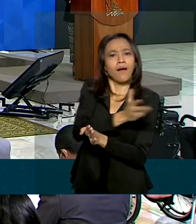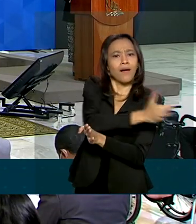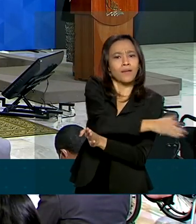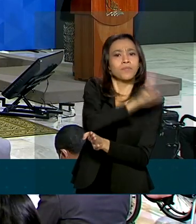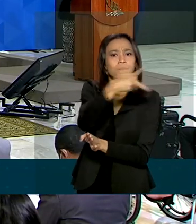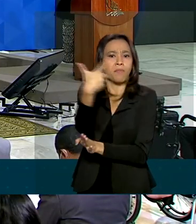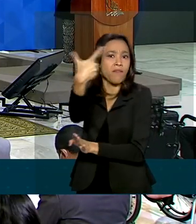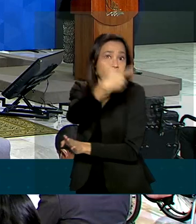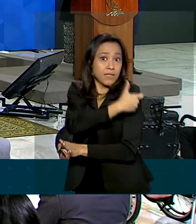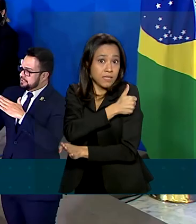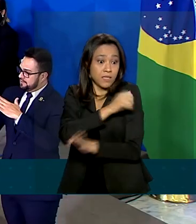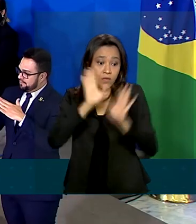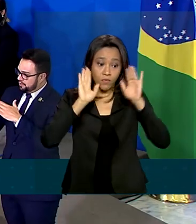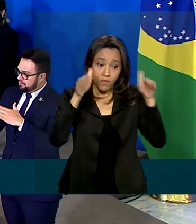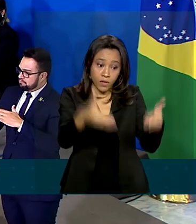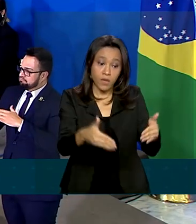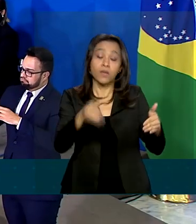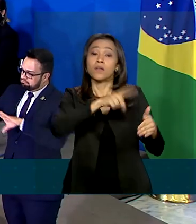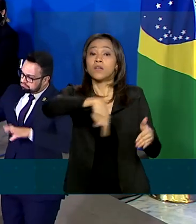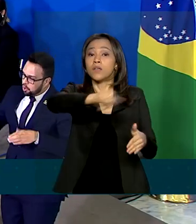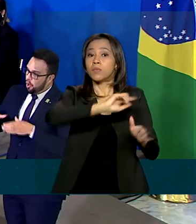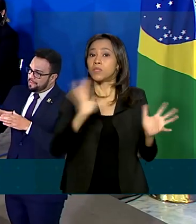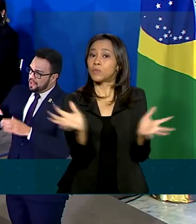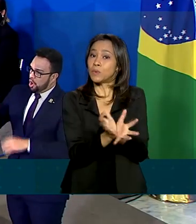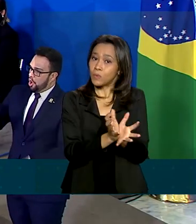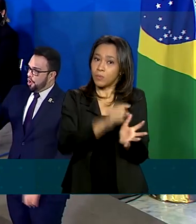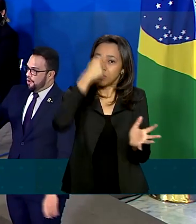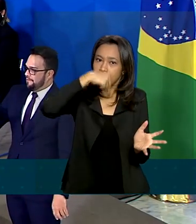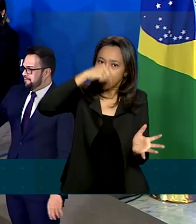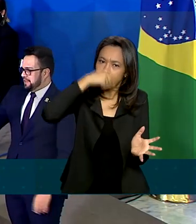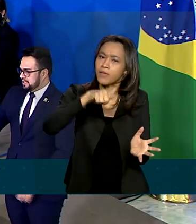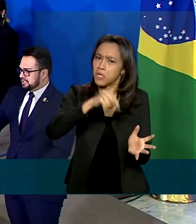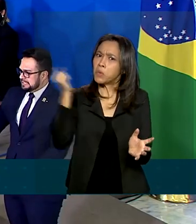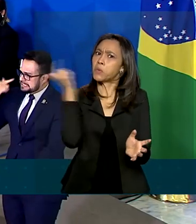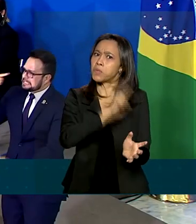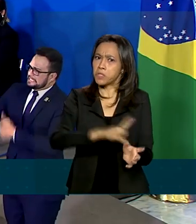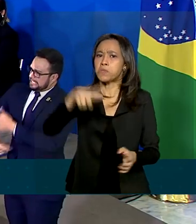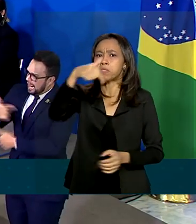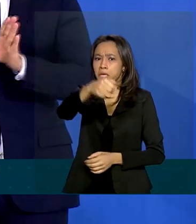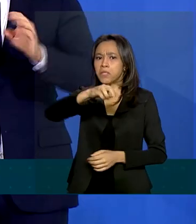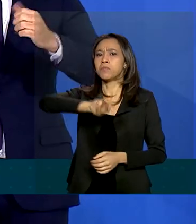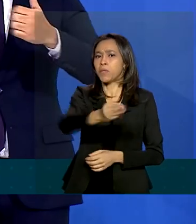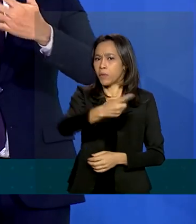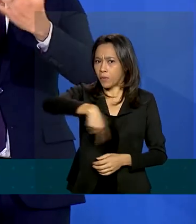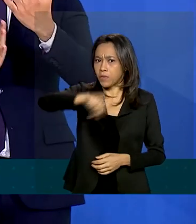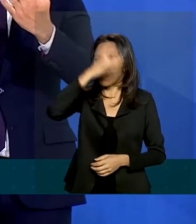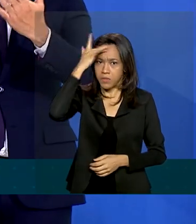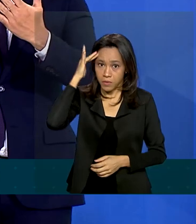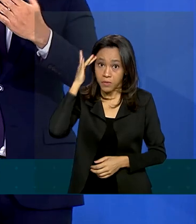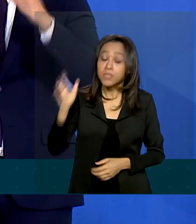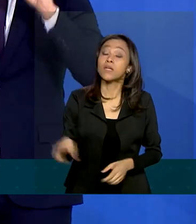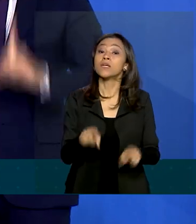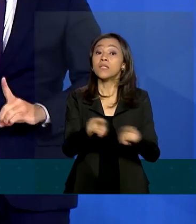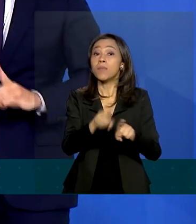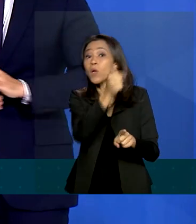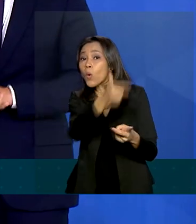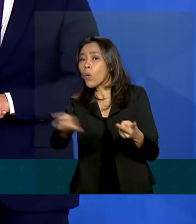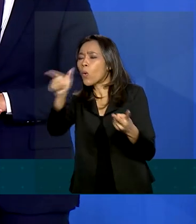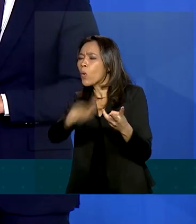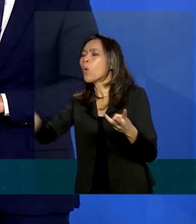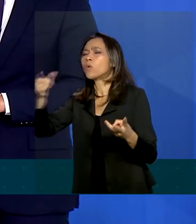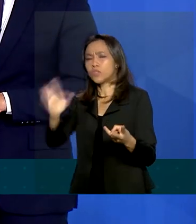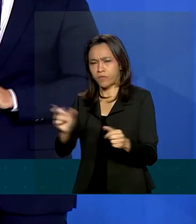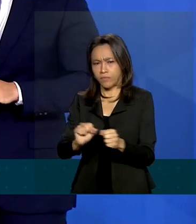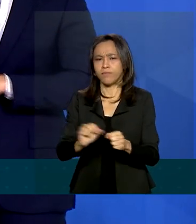vacinação prioritária contra a gripe para essa população que alcançou 7 milhões de pessoas. Além disso, outras medidas